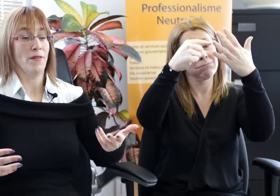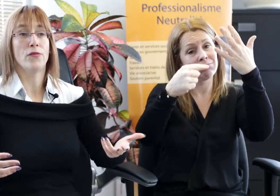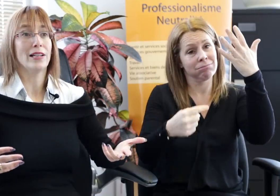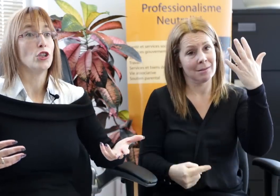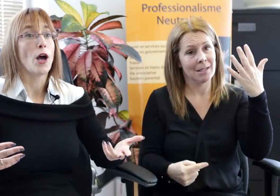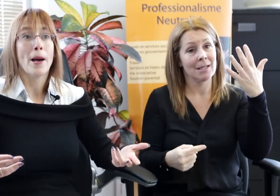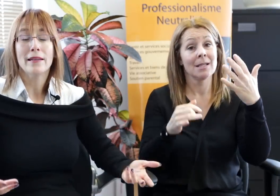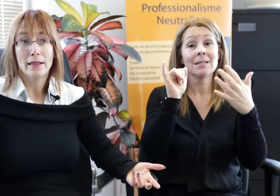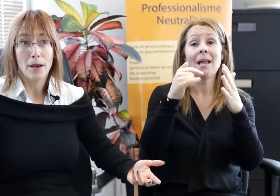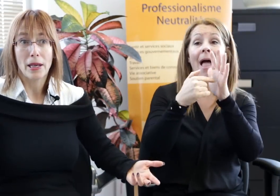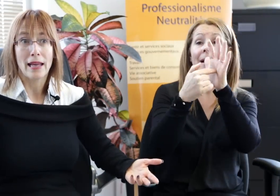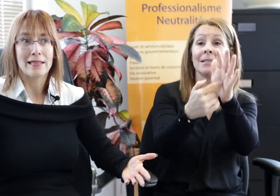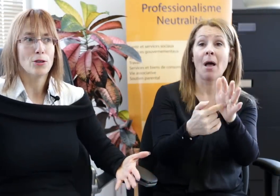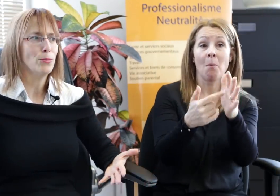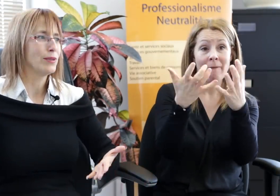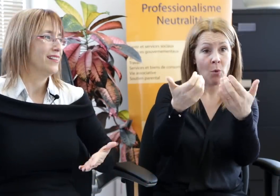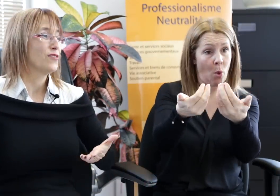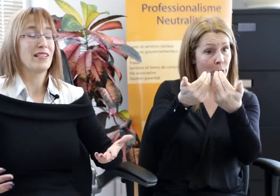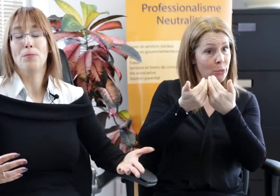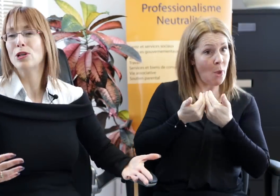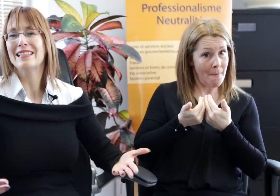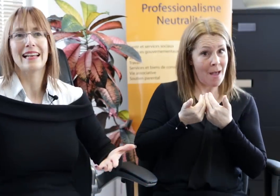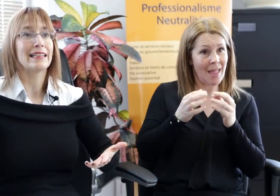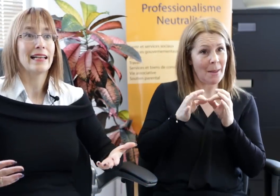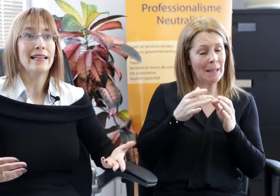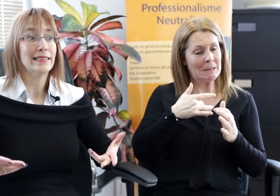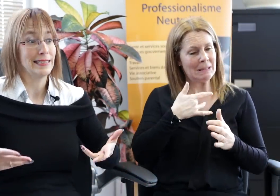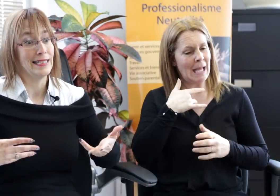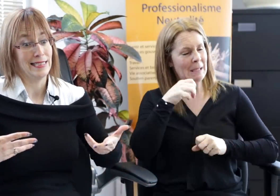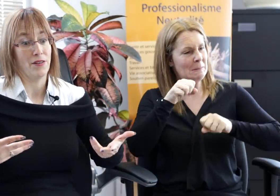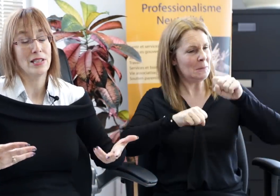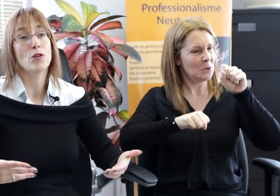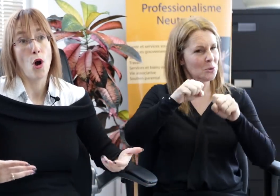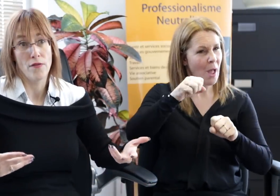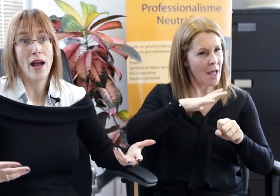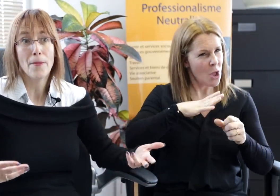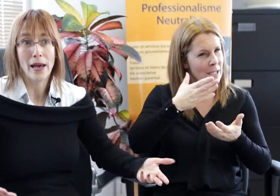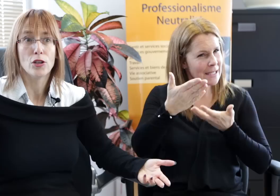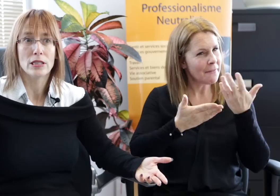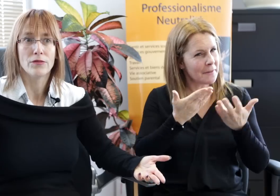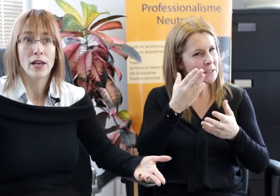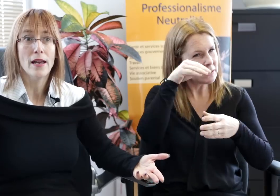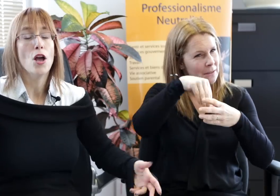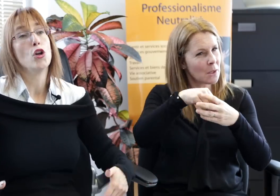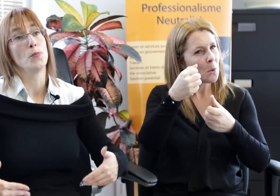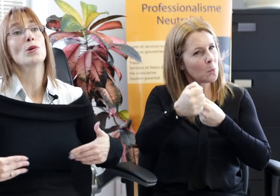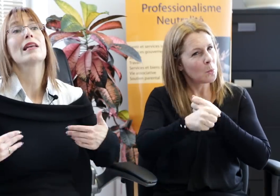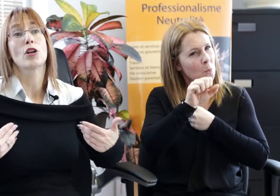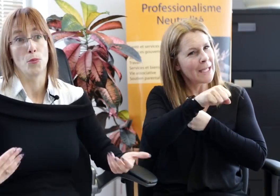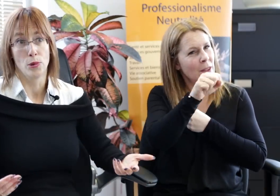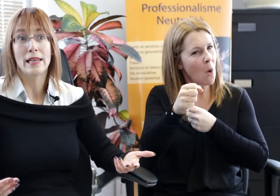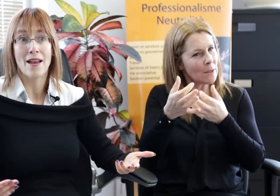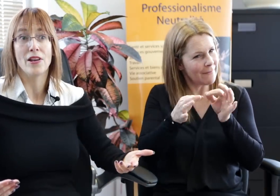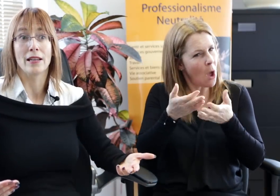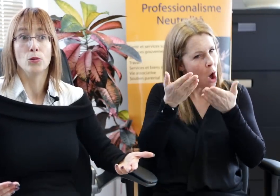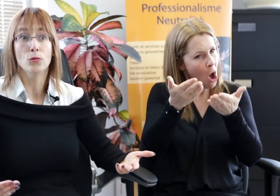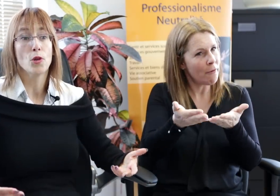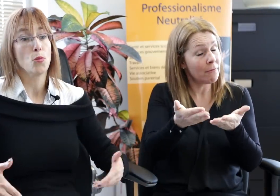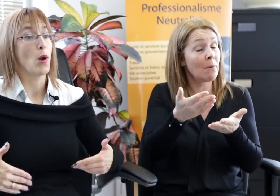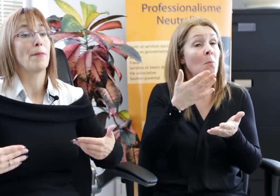jamais vous faites une demande d'interprétation, puis vous n'êtes pas certain si les services sont offerts par le sujet, le mieux, c'est de communiquer avec nous. Puis